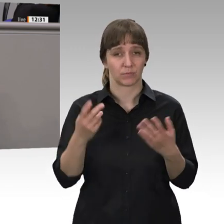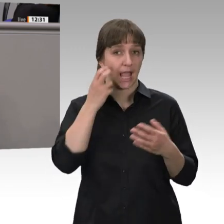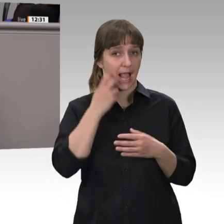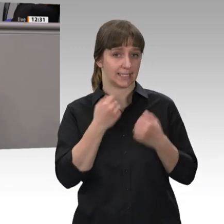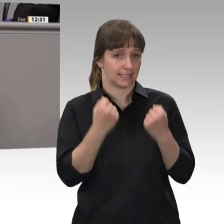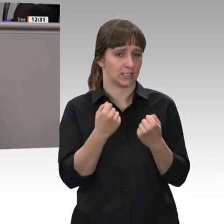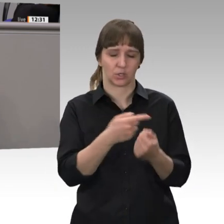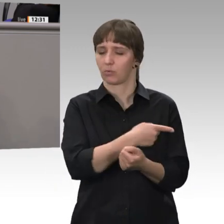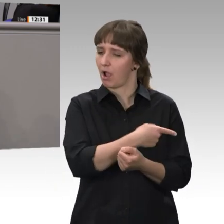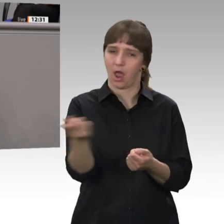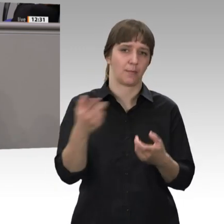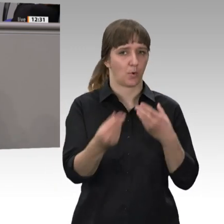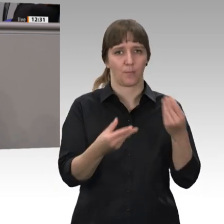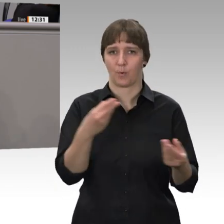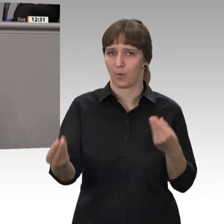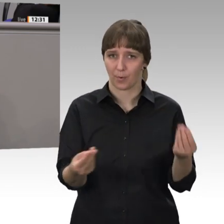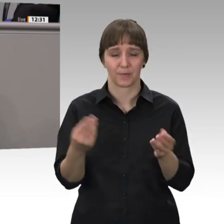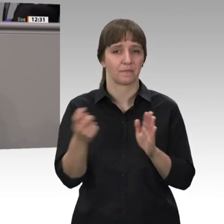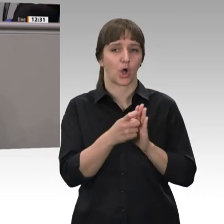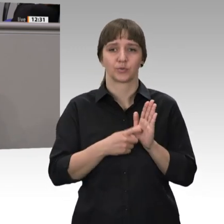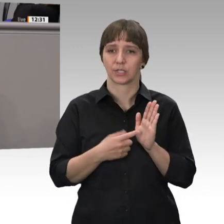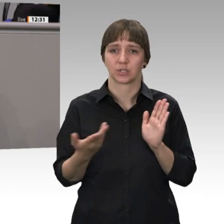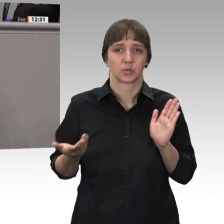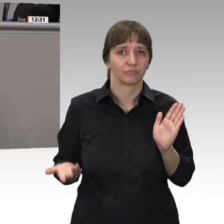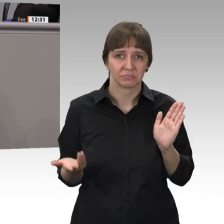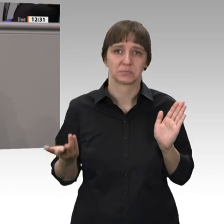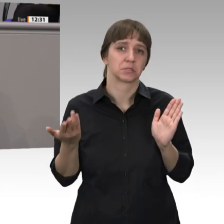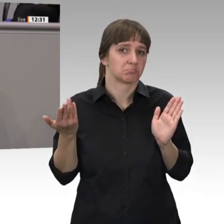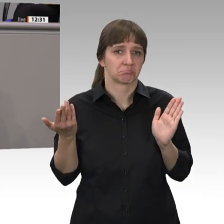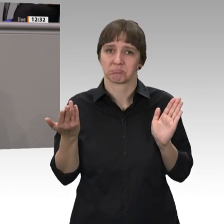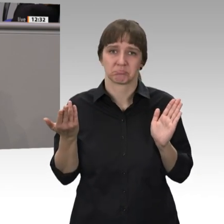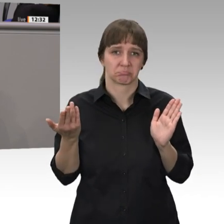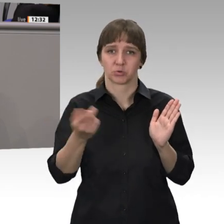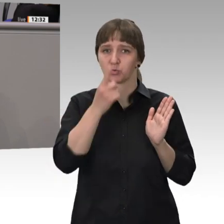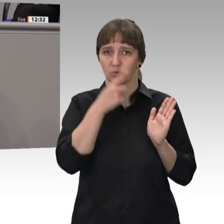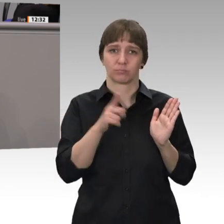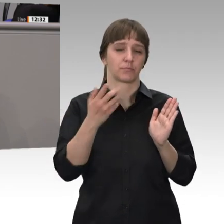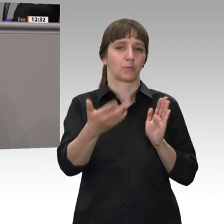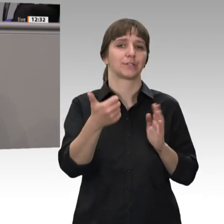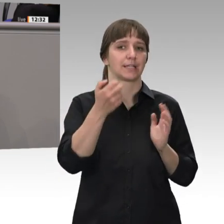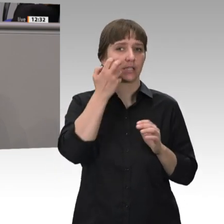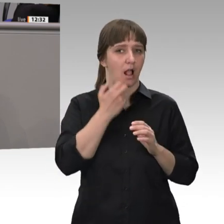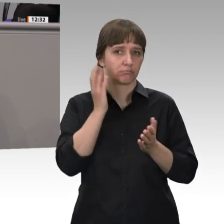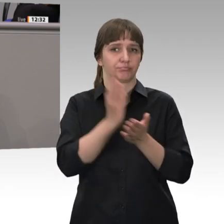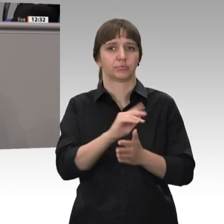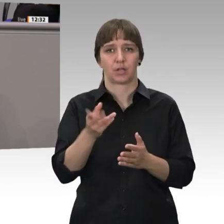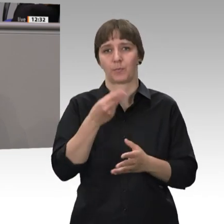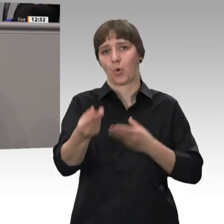beziehen können. Voraussetzung für diese Jedermann-Rente ist lediglich die Vollendung des 65. Lebensjahres und der dauerhafte